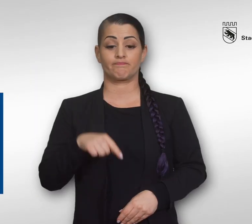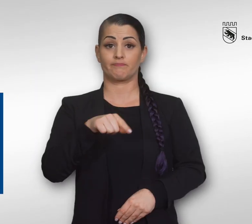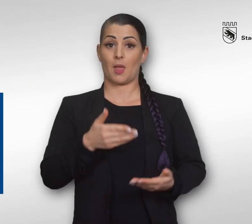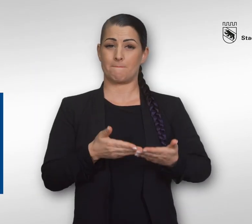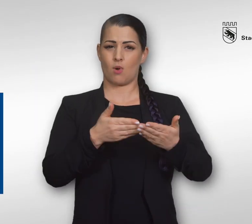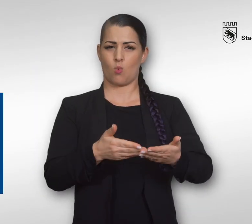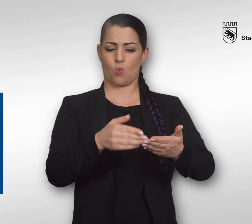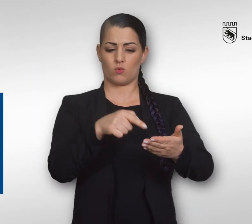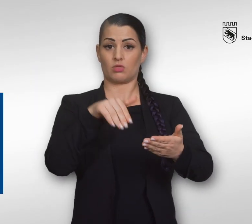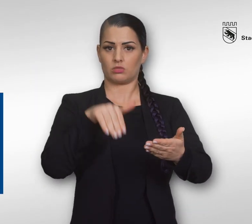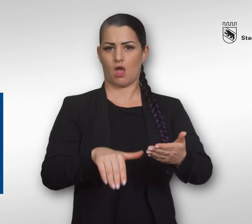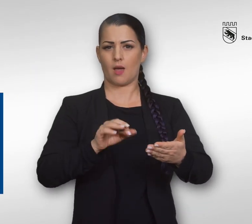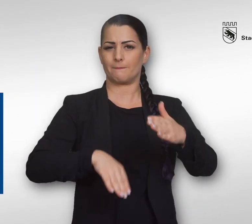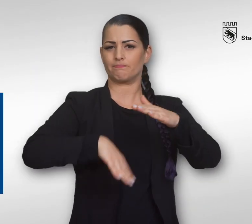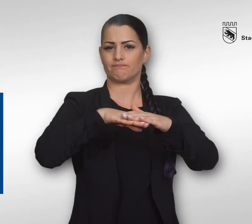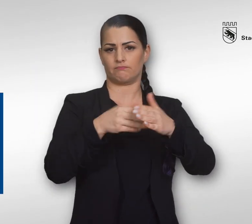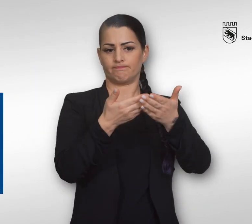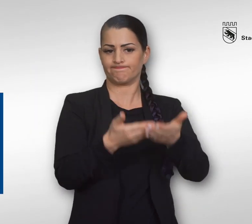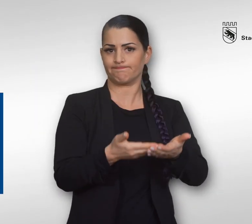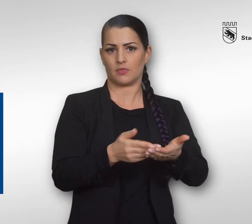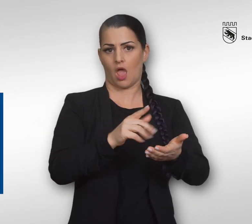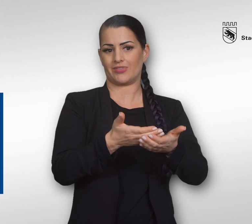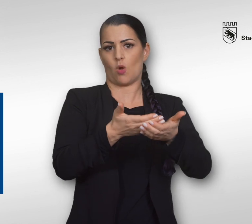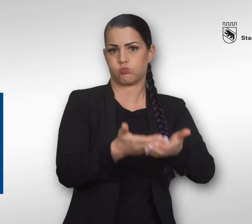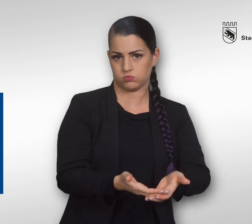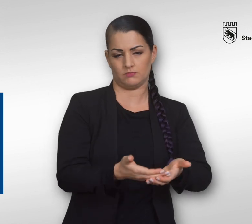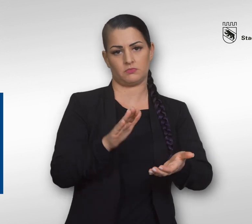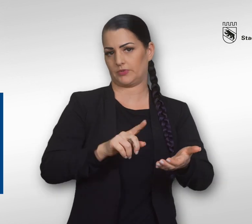Die auf dem Boot angegebene Nutzlast darf nicht überschritten werden.